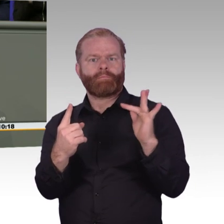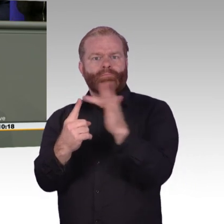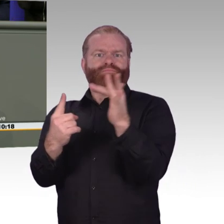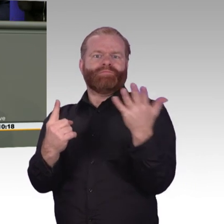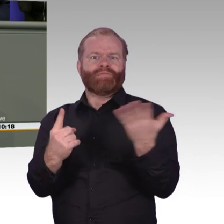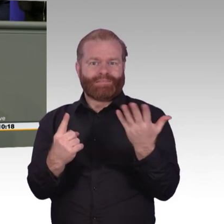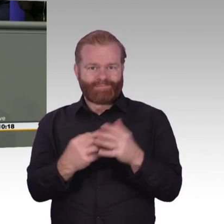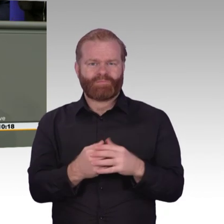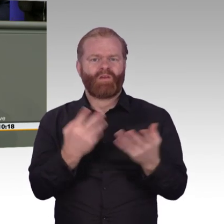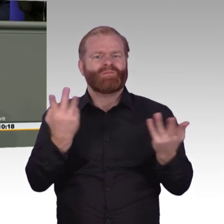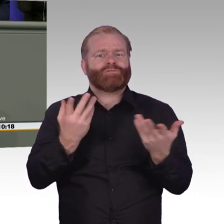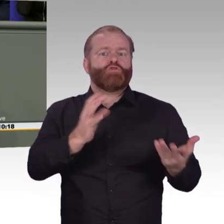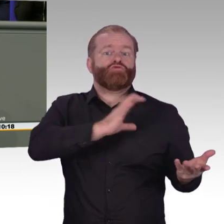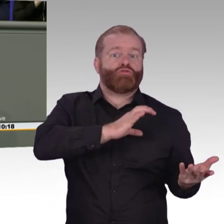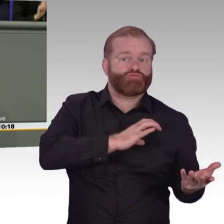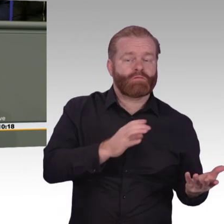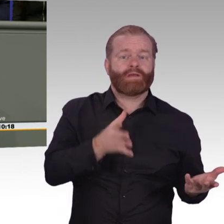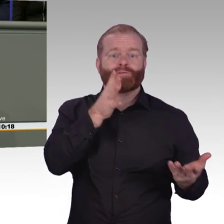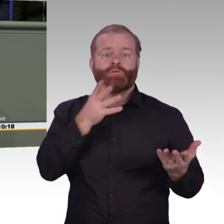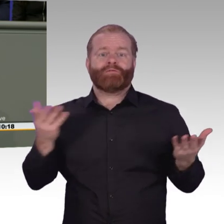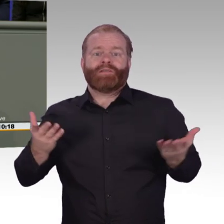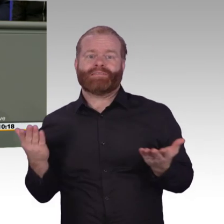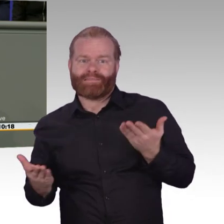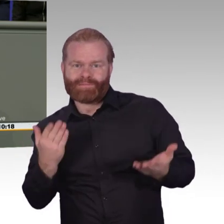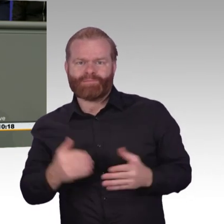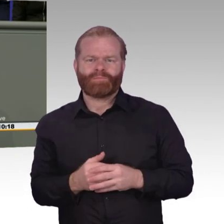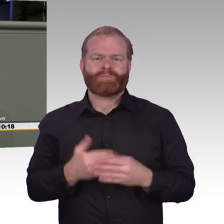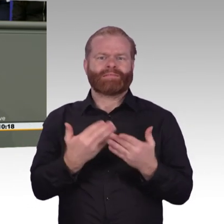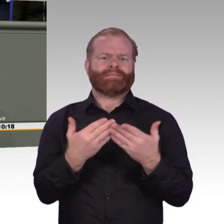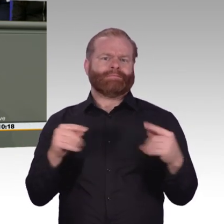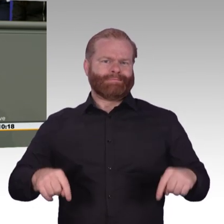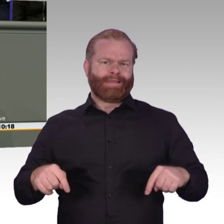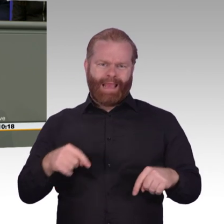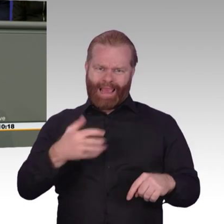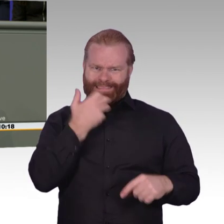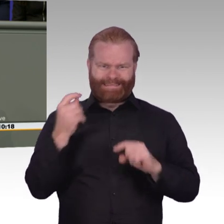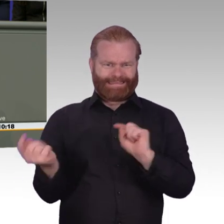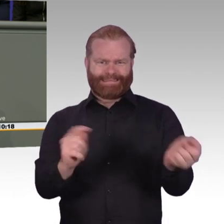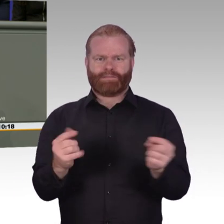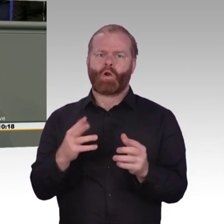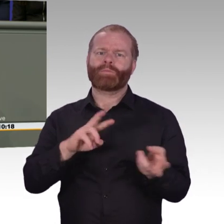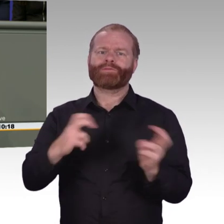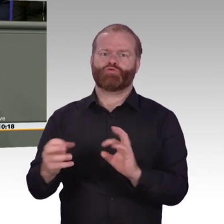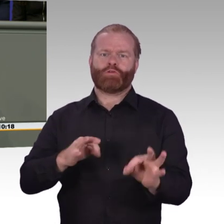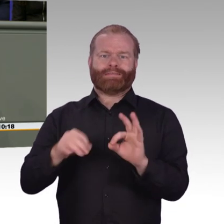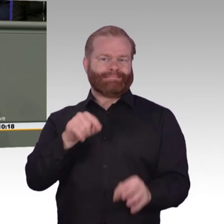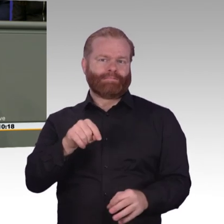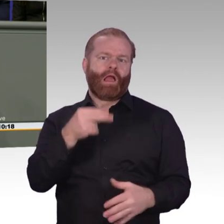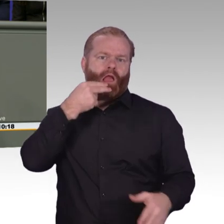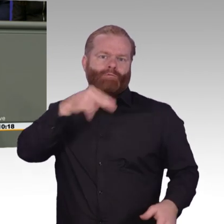dann schenken wir Perspektive und Orientierung. Was betrifft mich wo? Wie kann ich mich einbringen und entwickeln? Wo ist mein